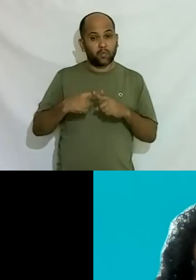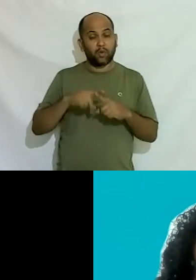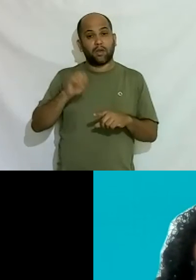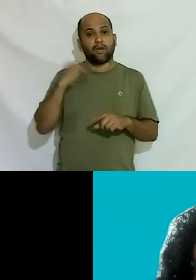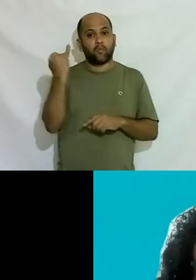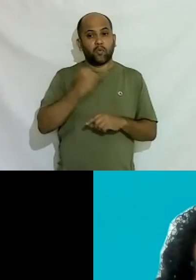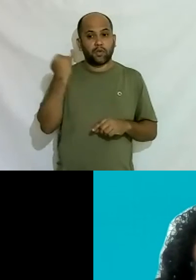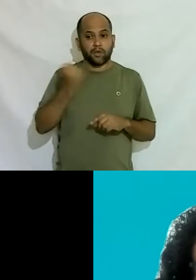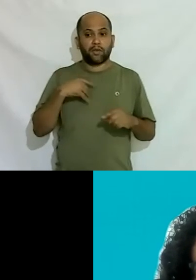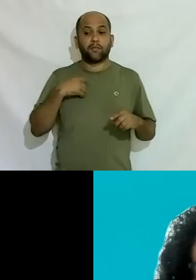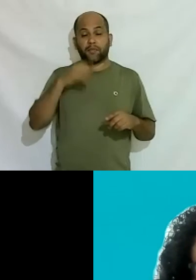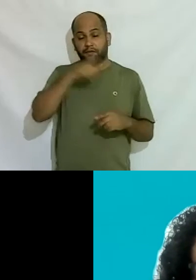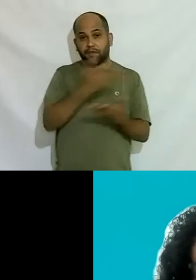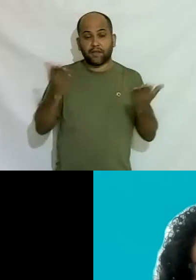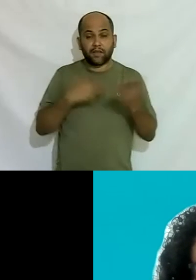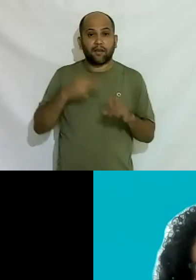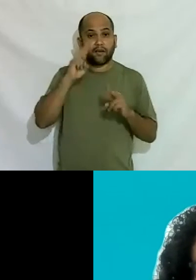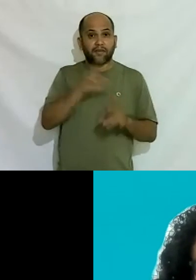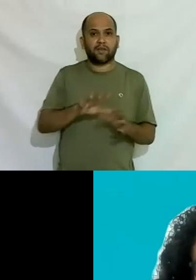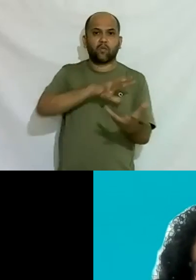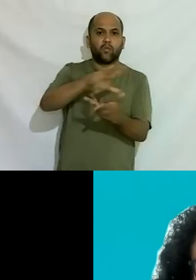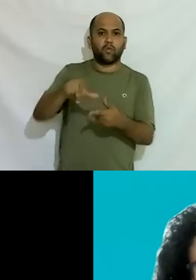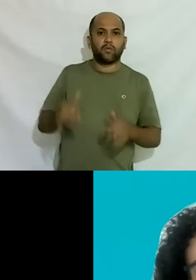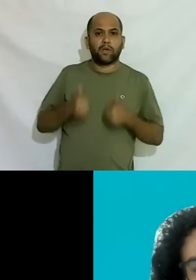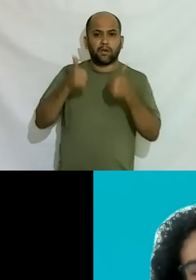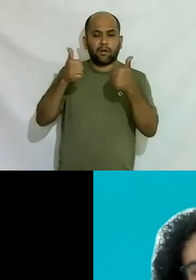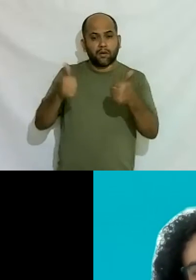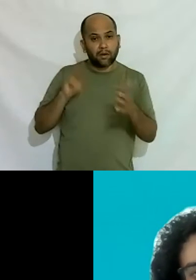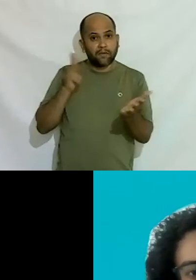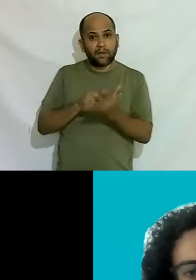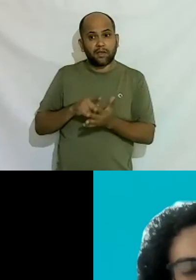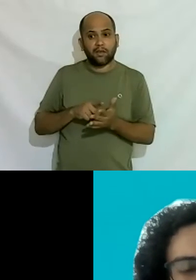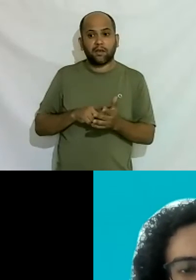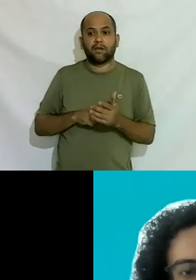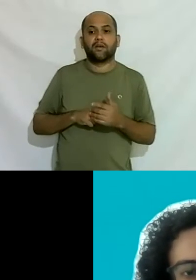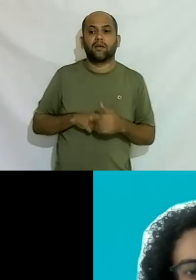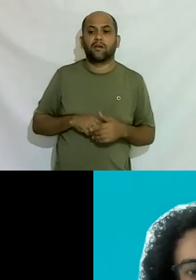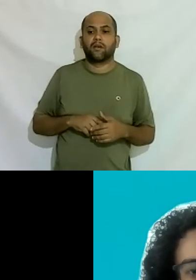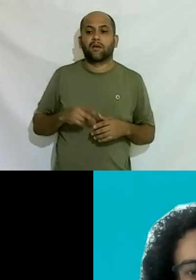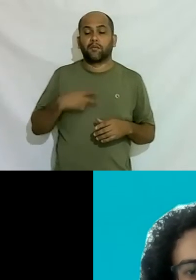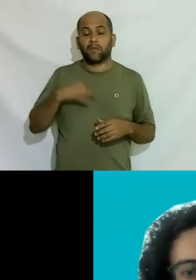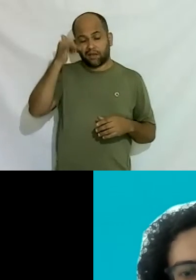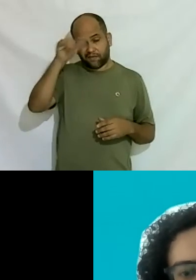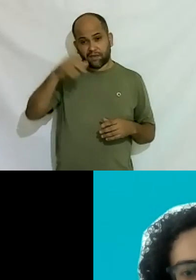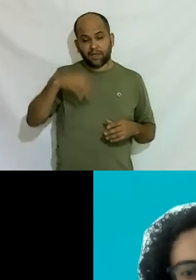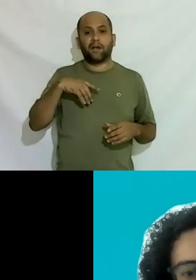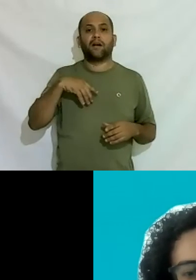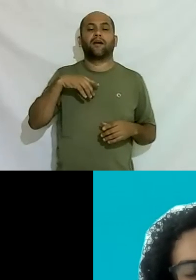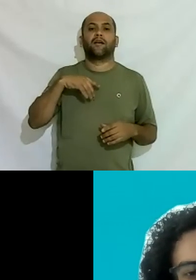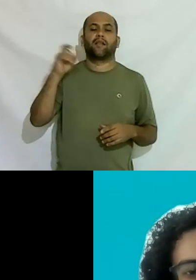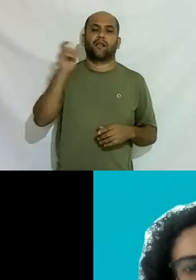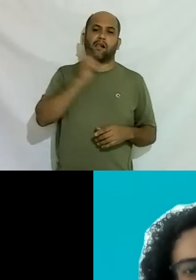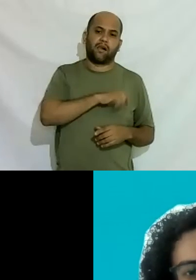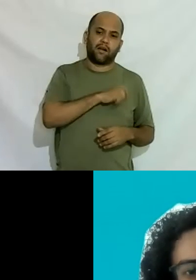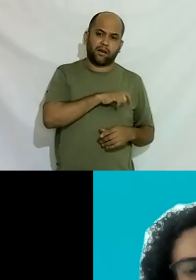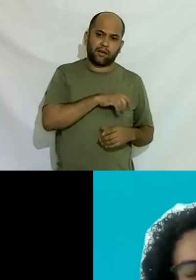até para você ter uma visão de mundo mais verdadeira e não ficar caindo em discursos fake news seja de esquerda seja